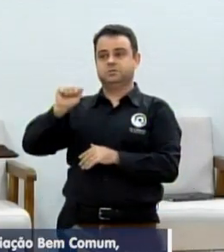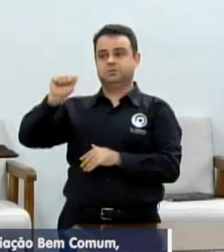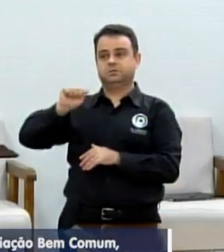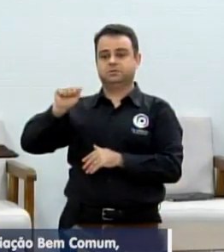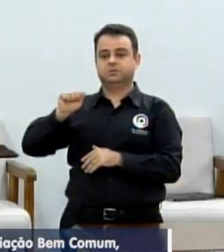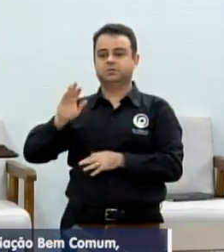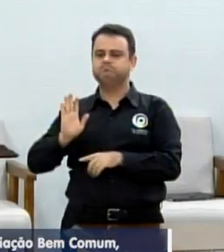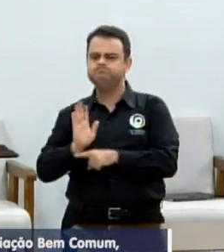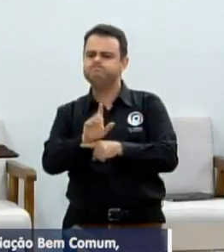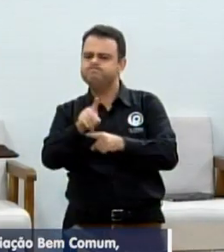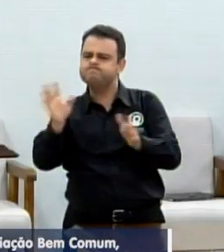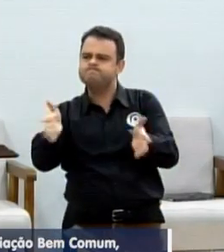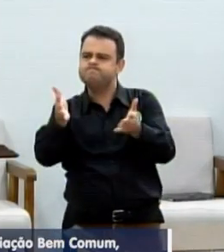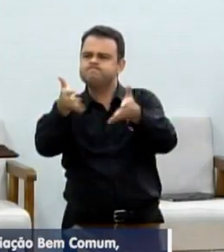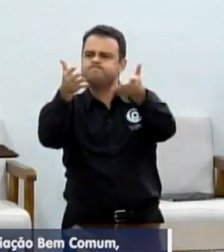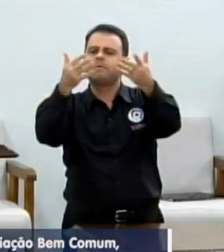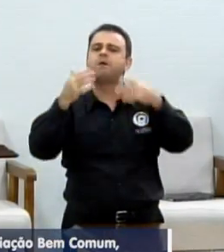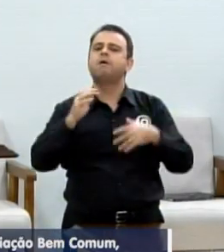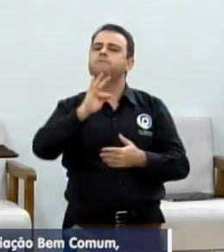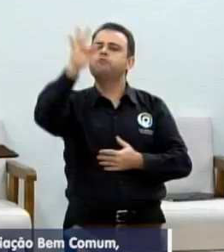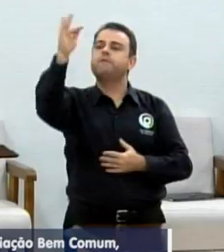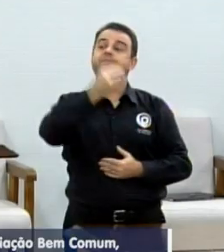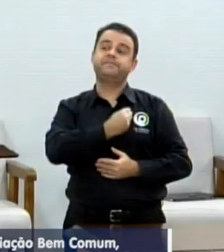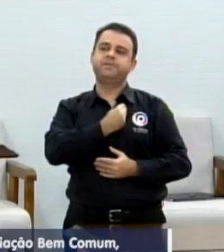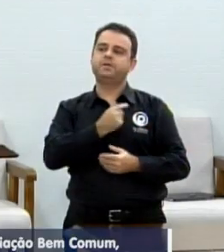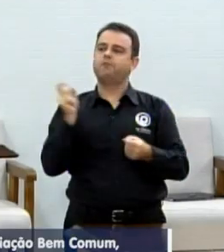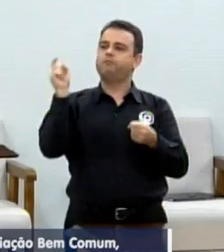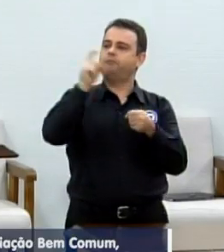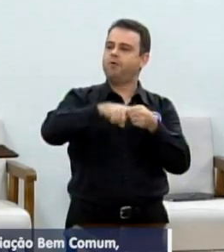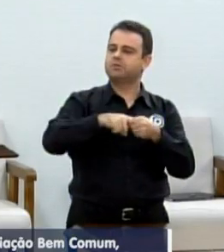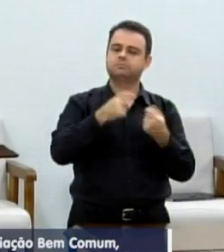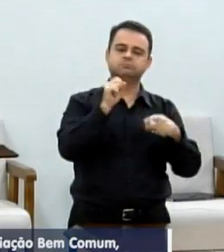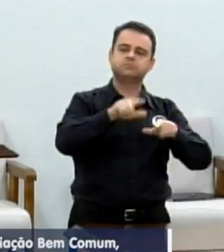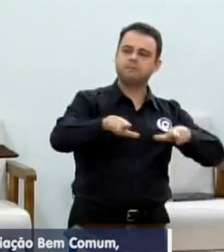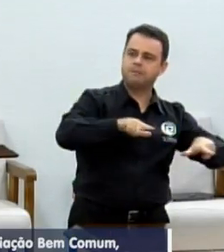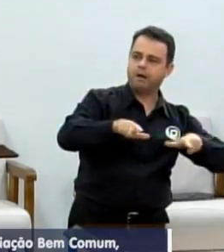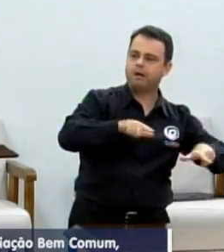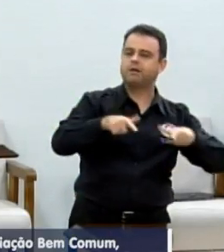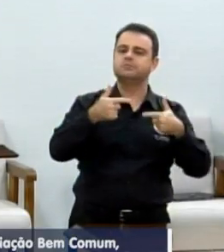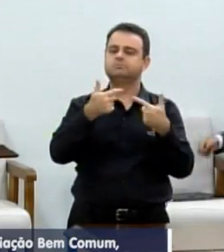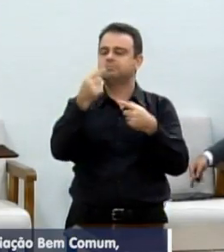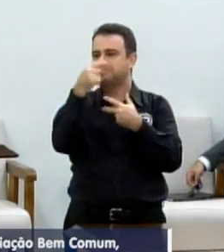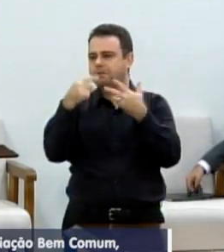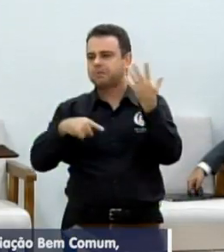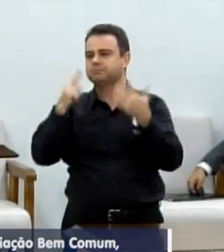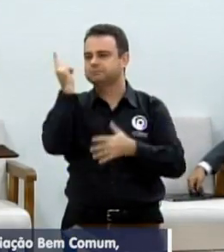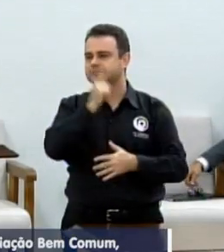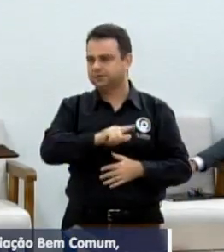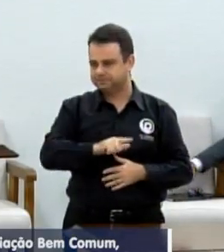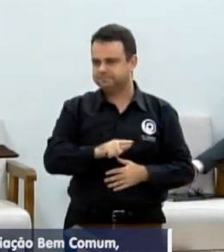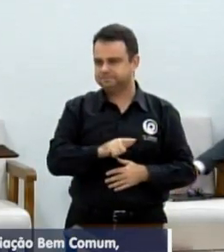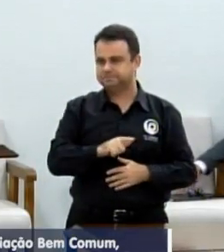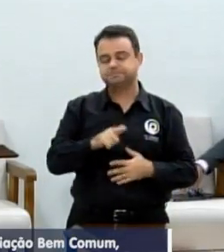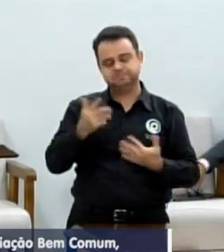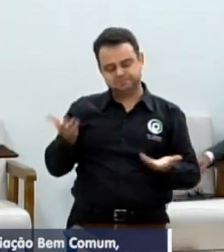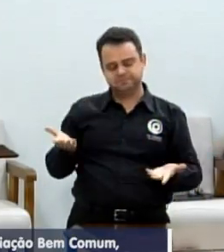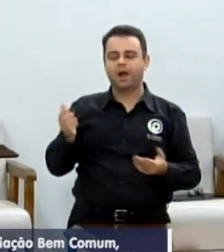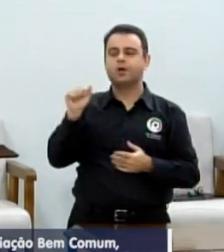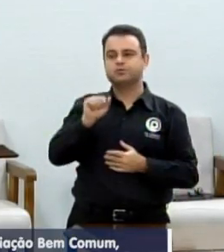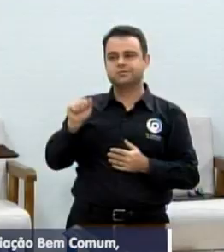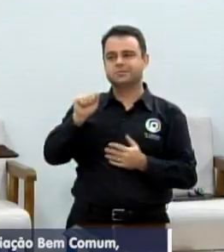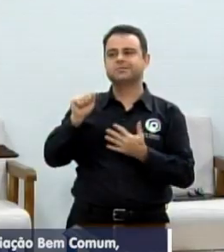vida, ser encaminhada para um tratamento digno e para o acolhimento social. Então, essa é nossa associação,